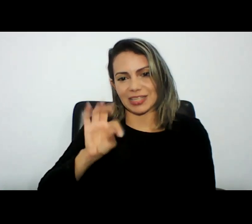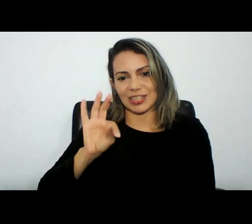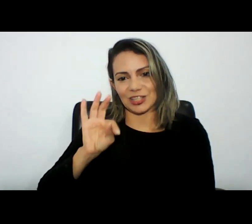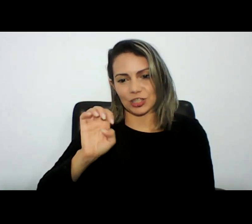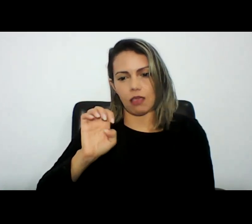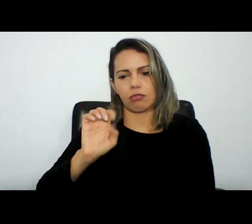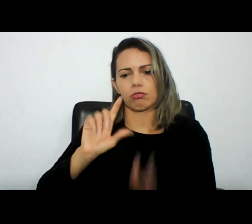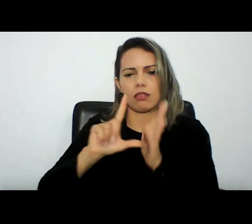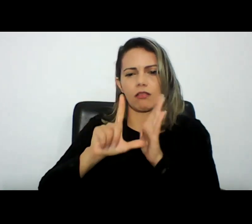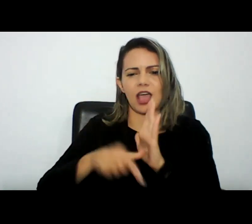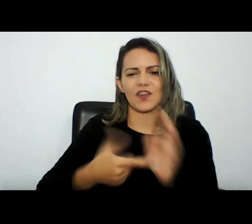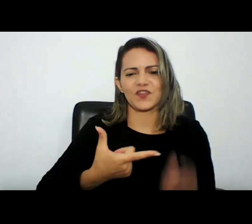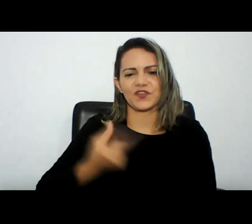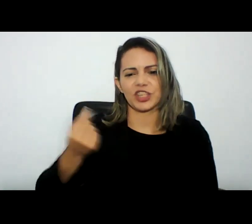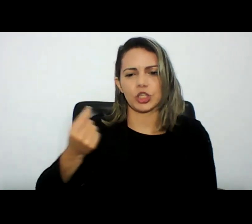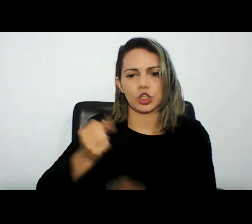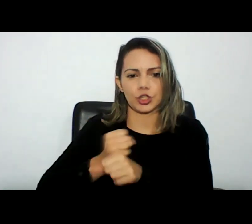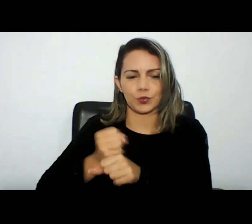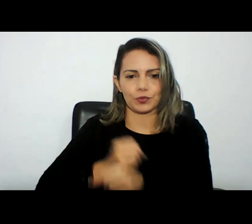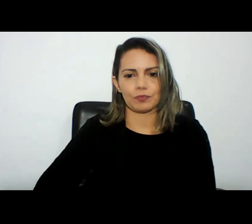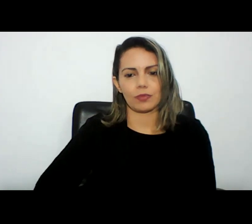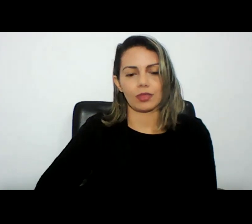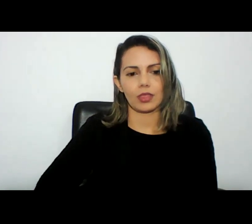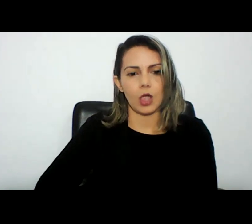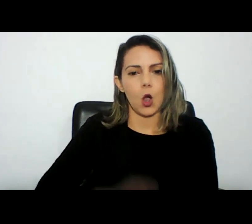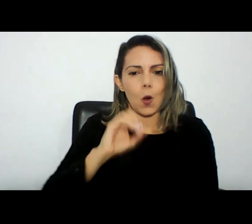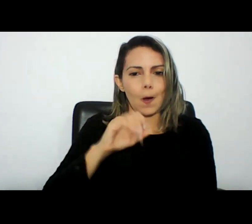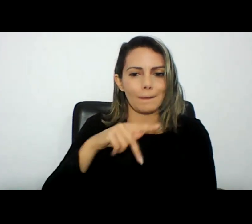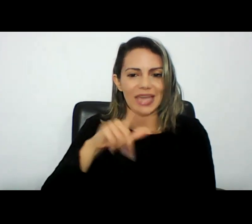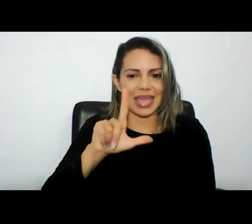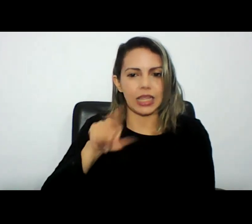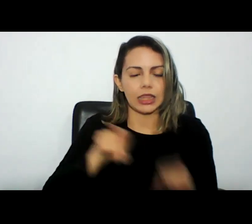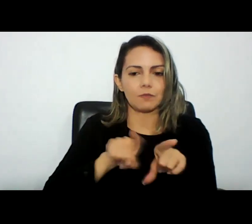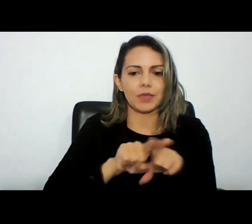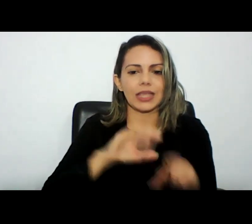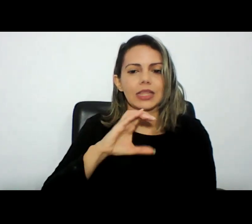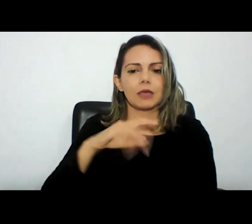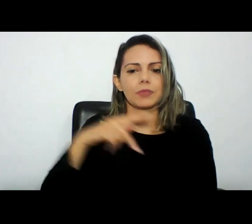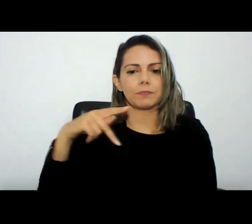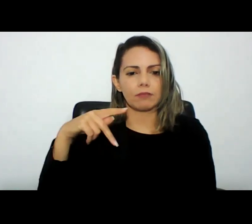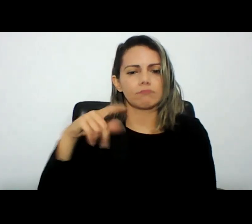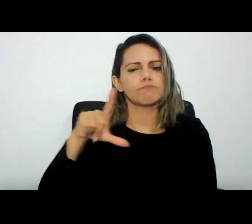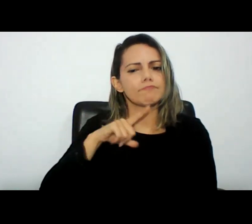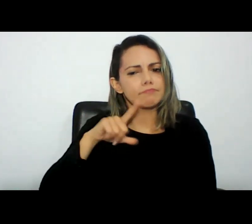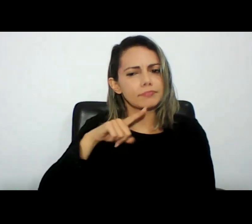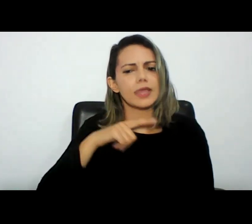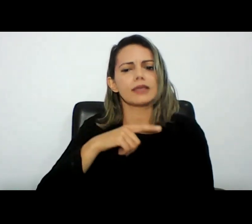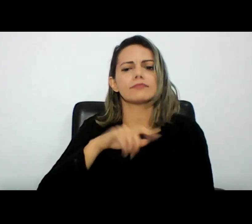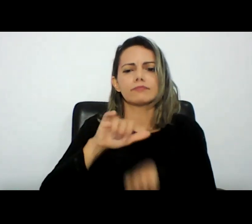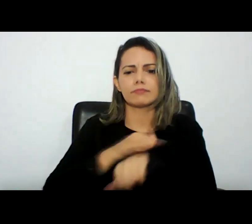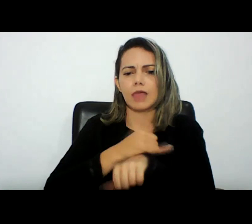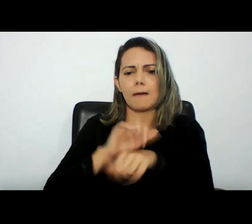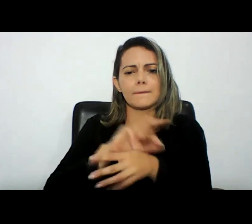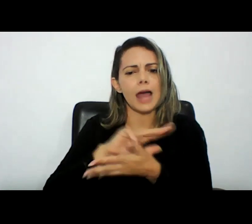o PL e o CPP eles trazem vários mecanismos ferramentas inovadoras de uma